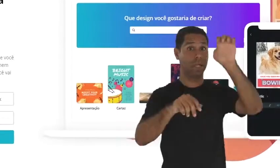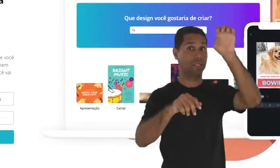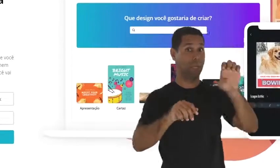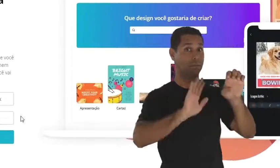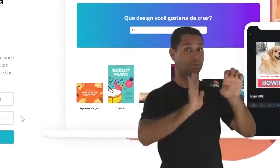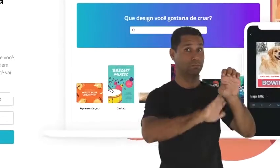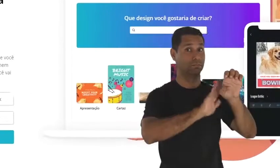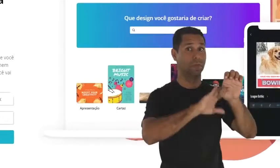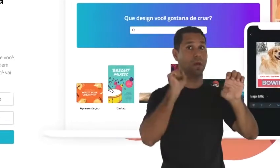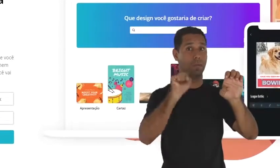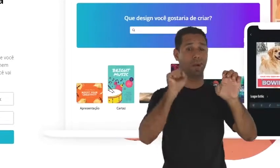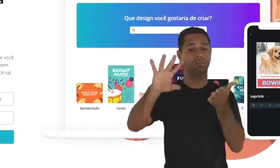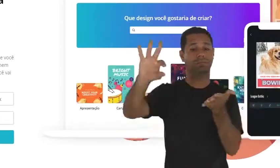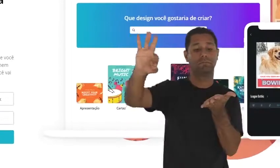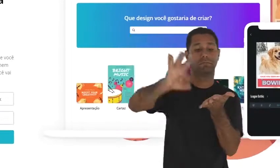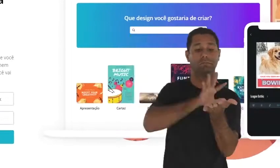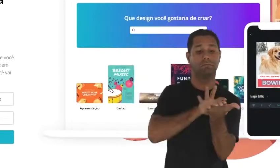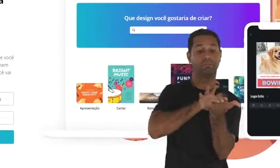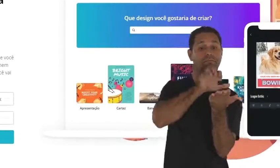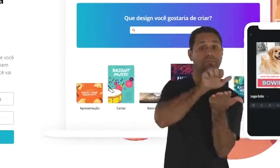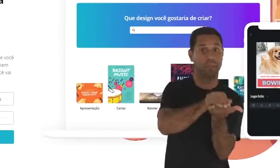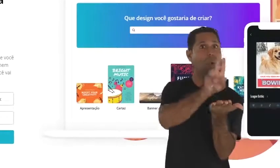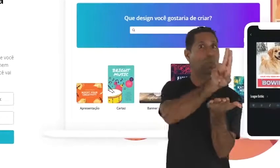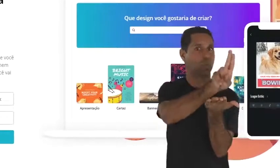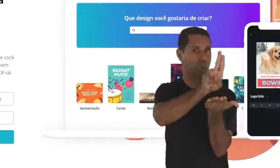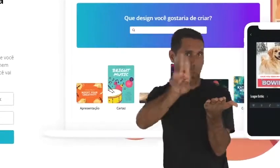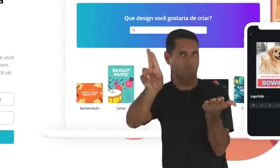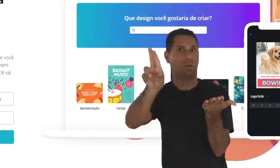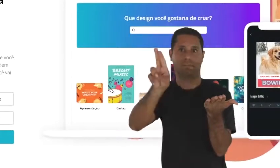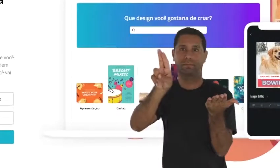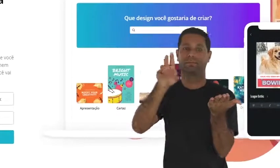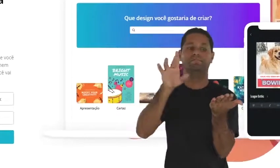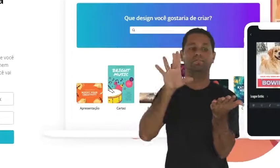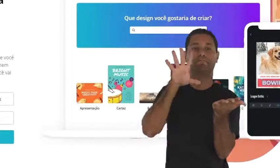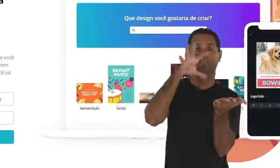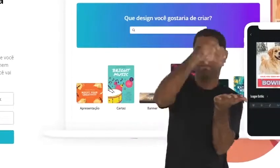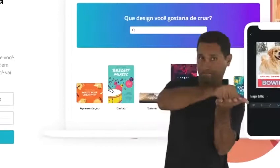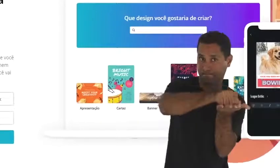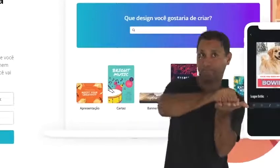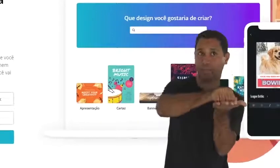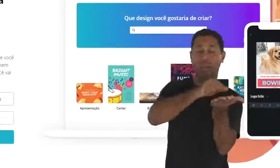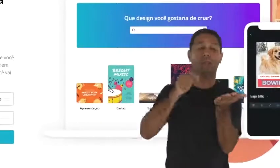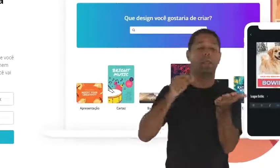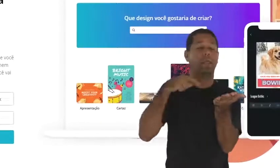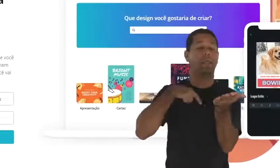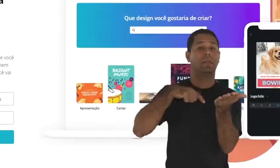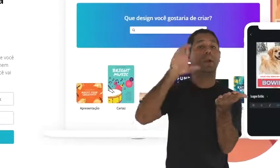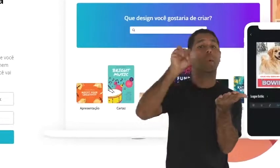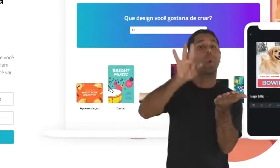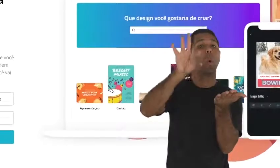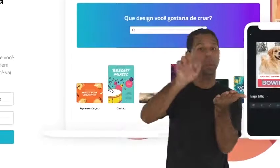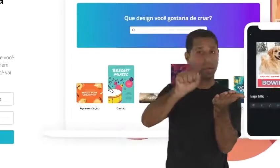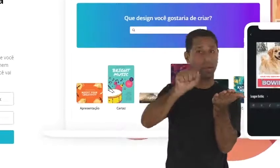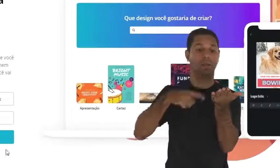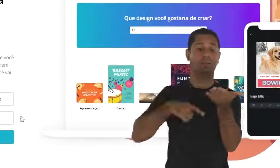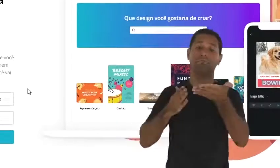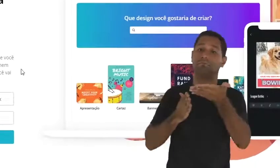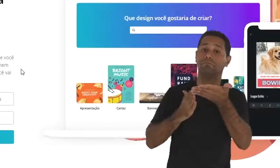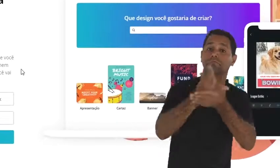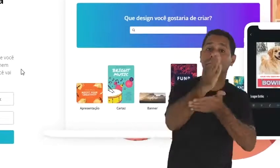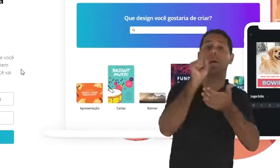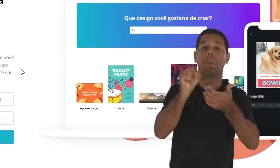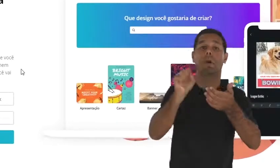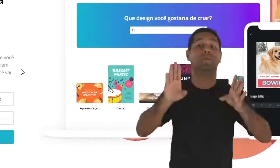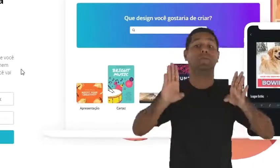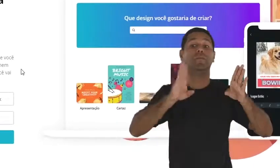você tem a opção de registrar, que é a primeira coisa para você fazer, você tem que se registrar, criar uma conta para você. Então você tem a